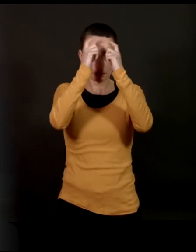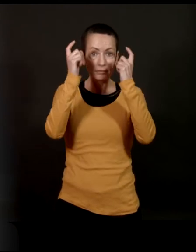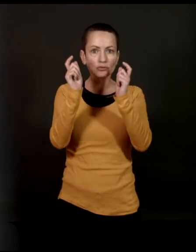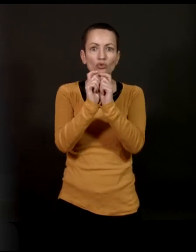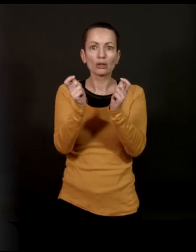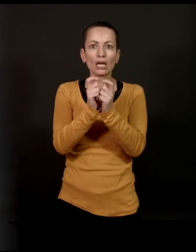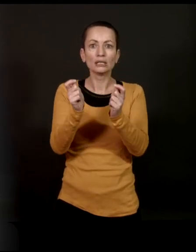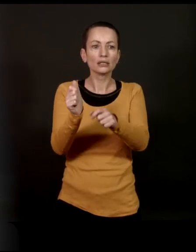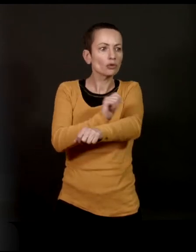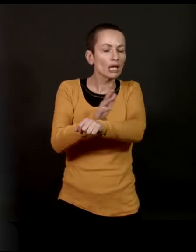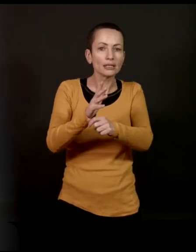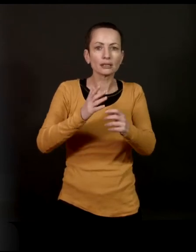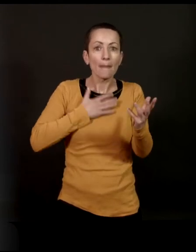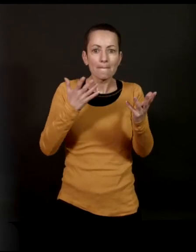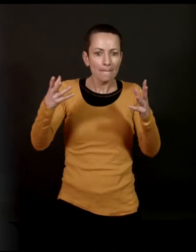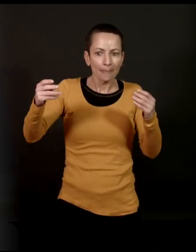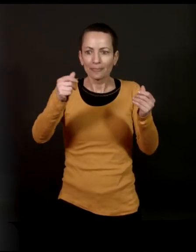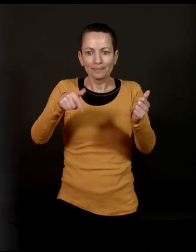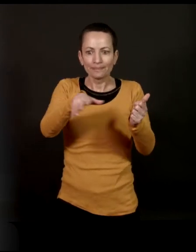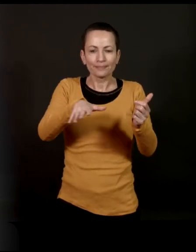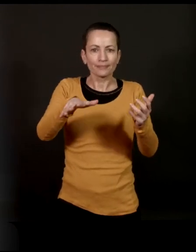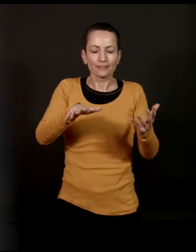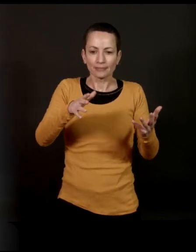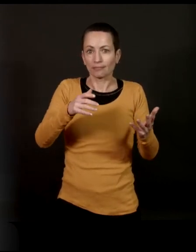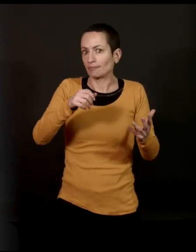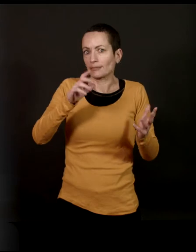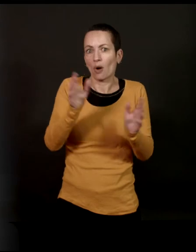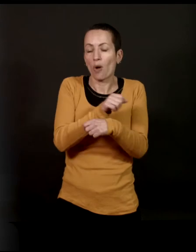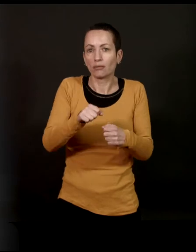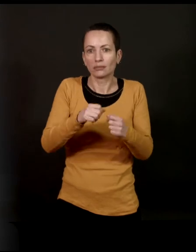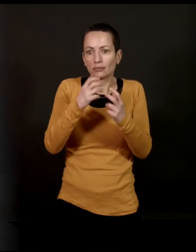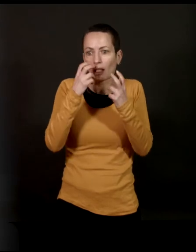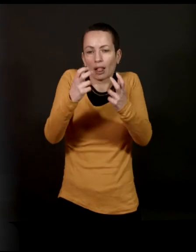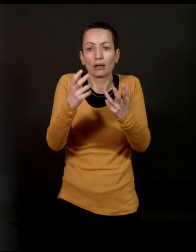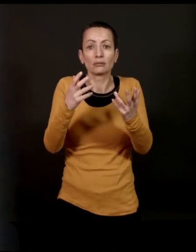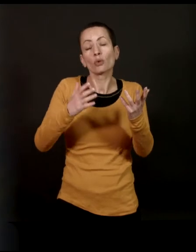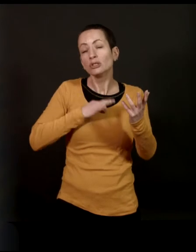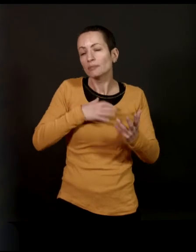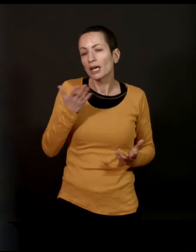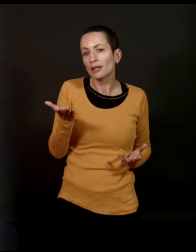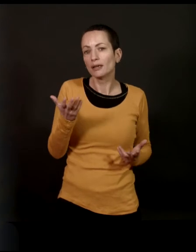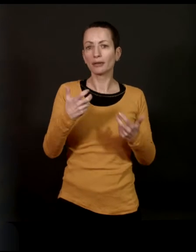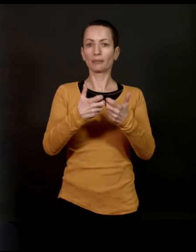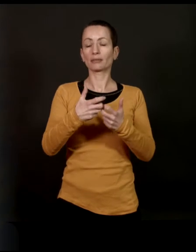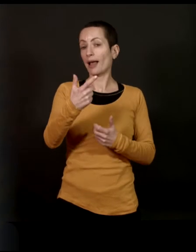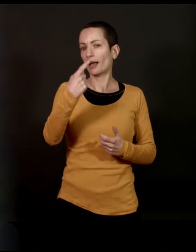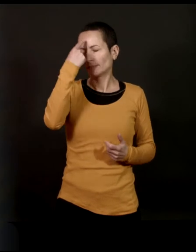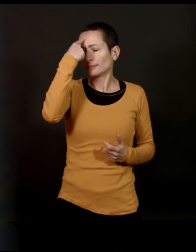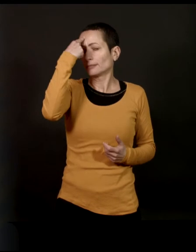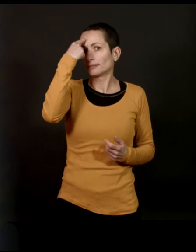qui aime travailler sur la matière vivante, c'est sûr que c'est passionnant. Donc j'aime ça. Par exemple, une chose qui m'a toujours